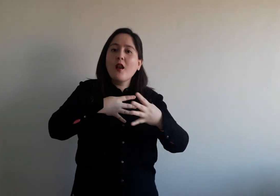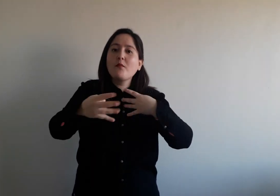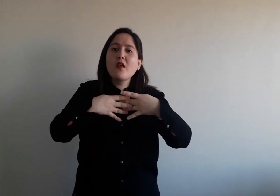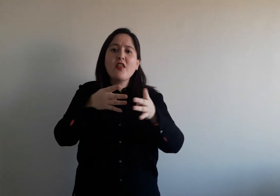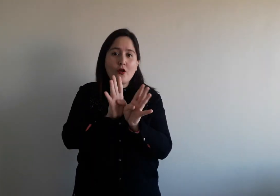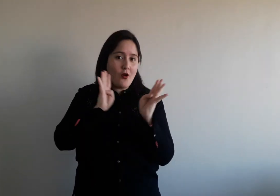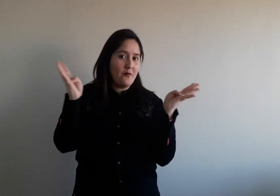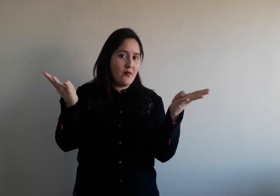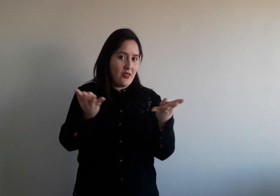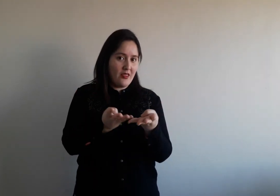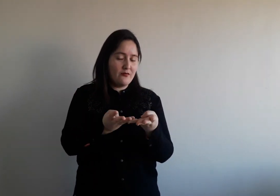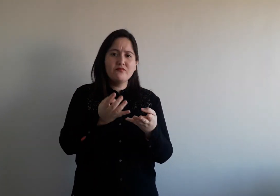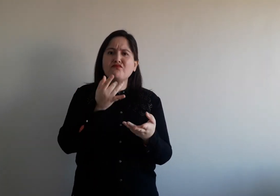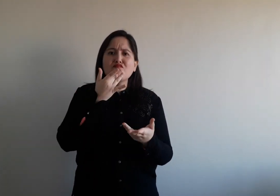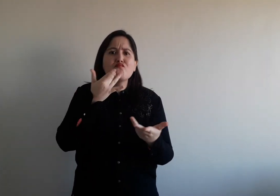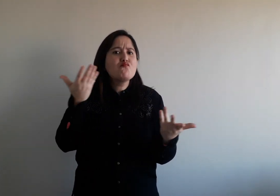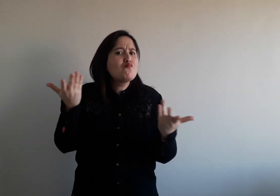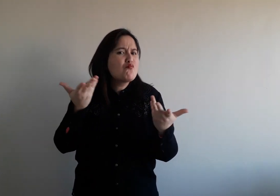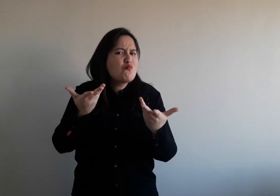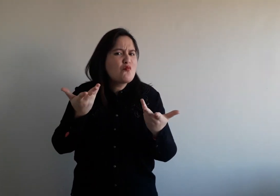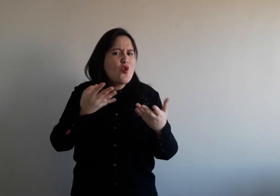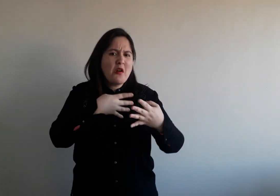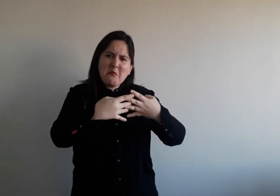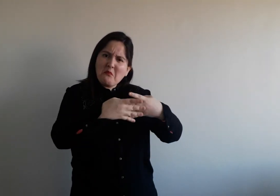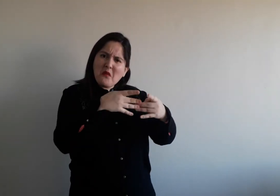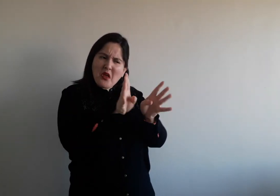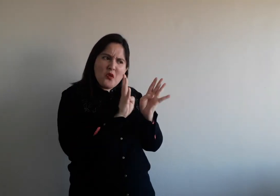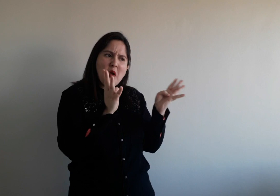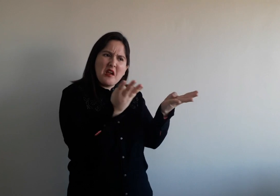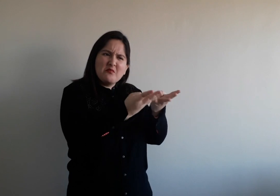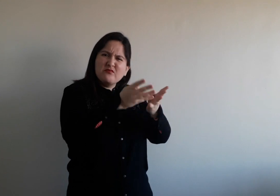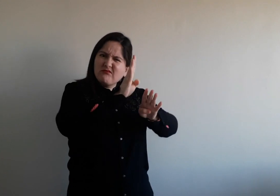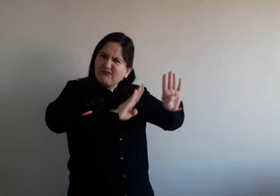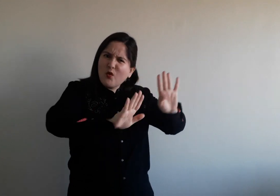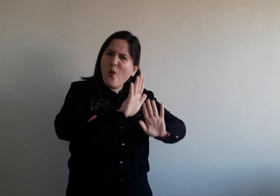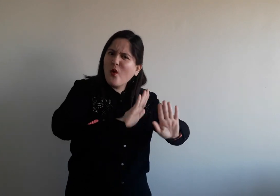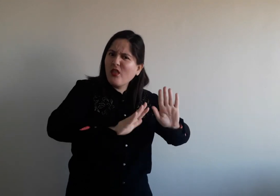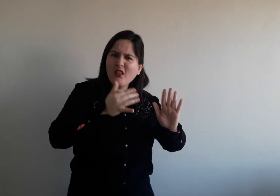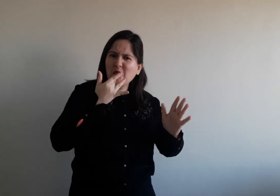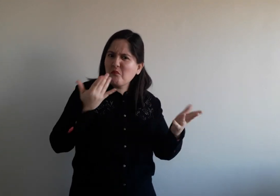cuidar nuestro entorno. ¿Pero por qué tenemos que cuidar el medioambiente?